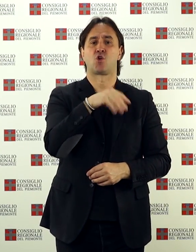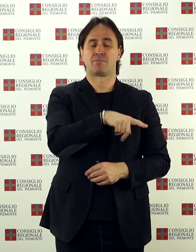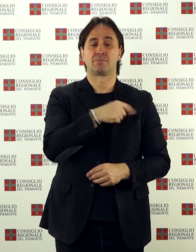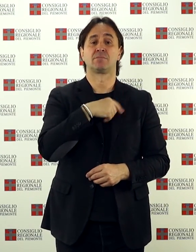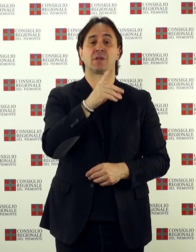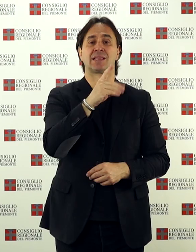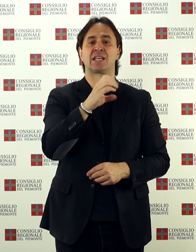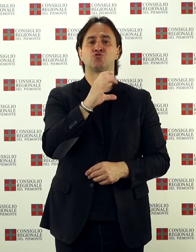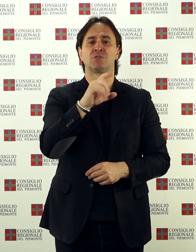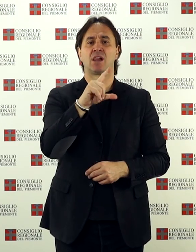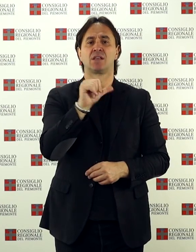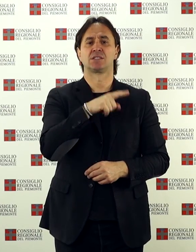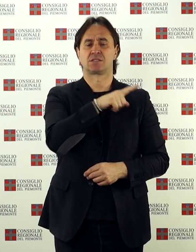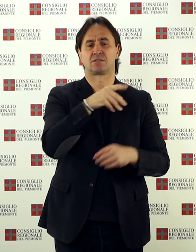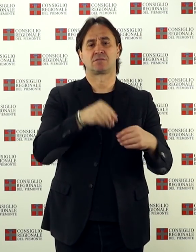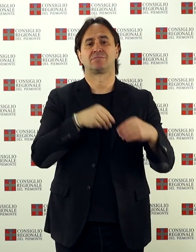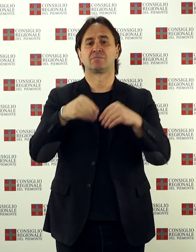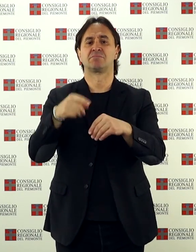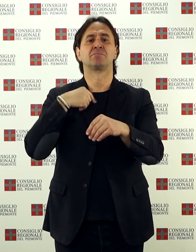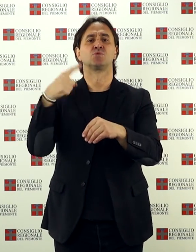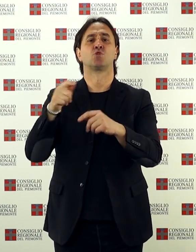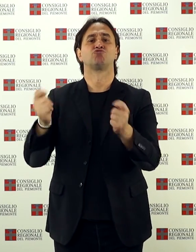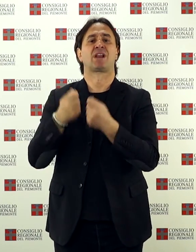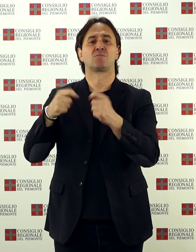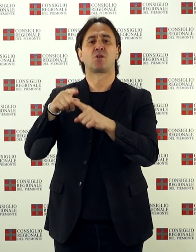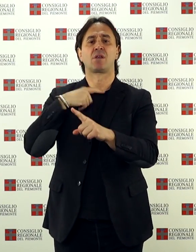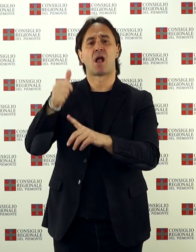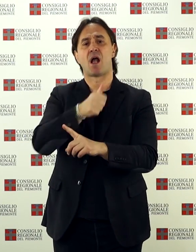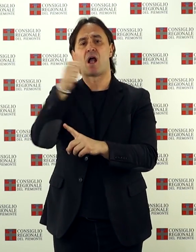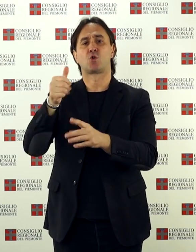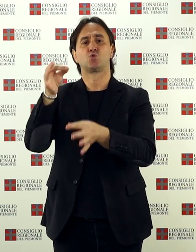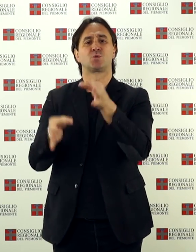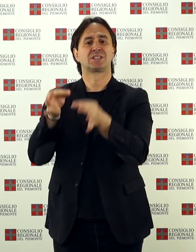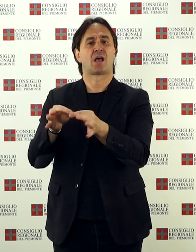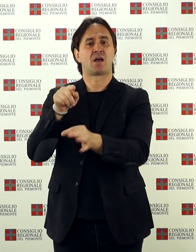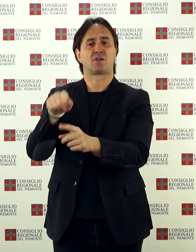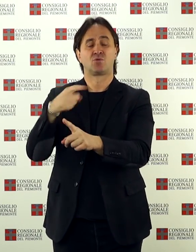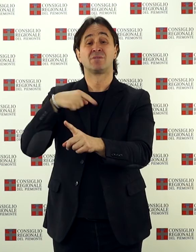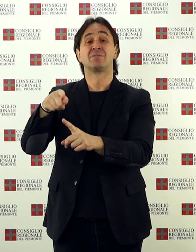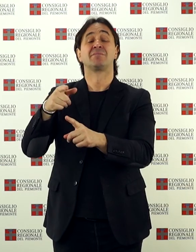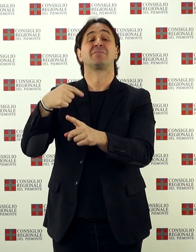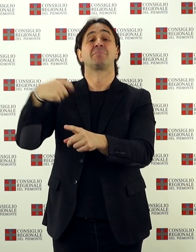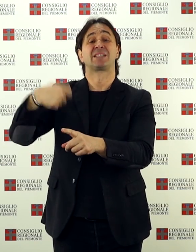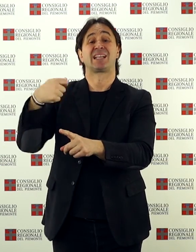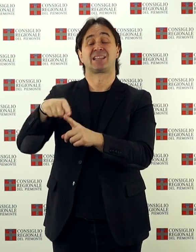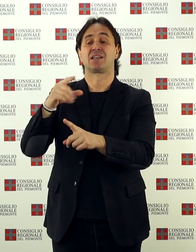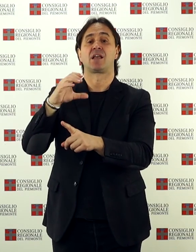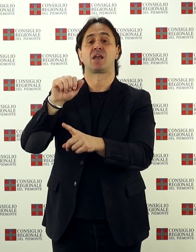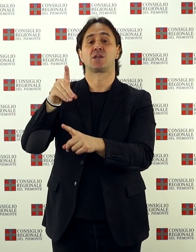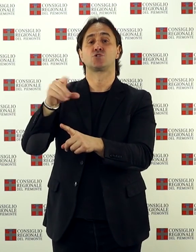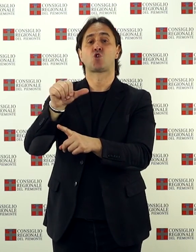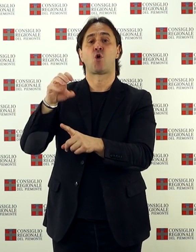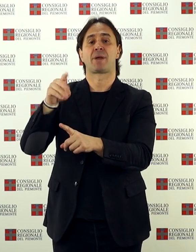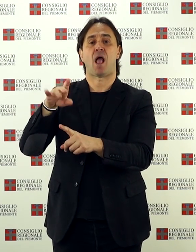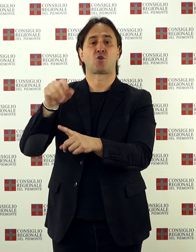Piemonte, Alessandro De Cillis, alla cerimonia di inaugurazione dell'anno giudiziario presieduta dal presidente della Corte d'Appello,